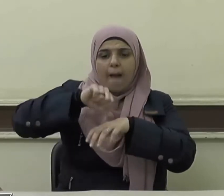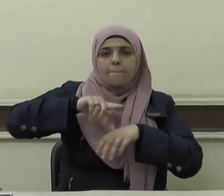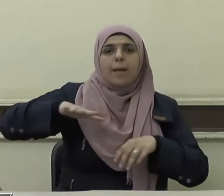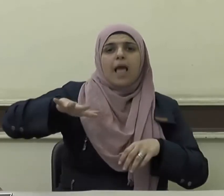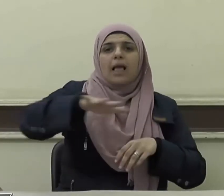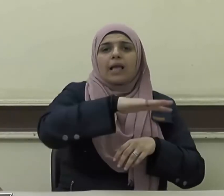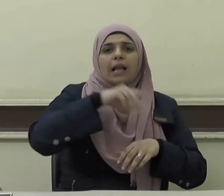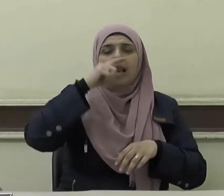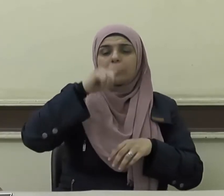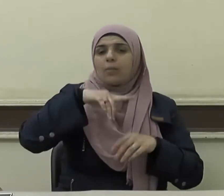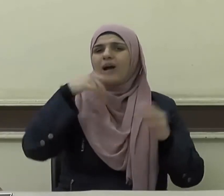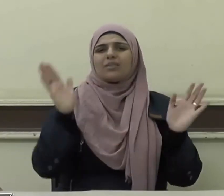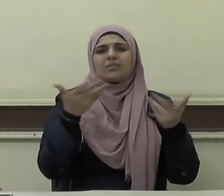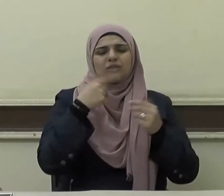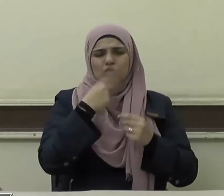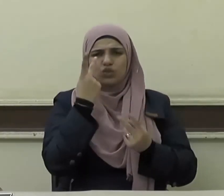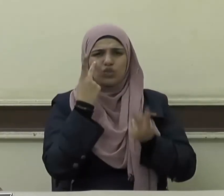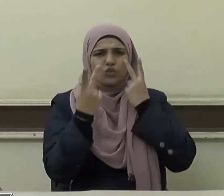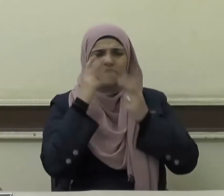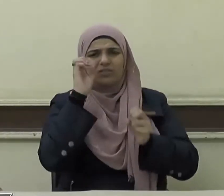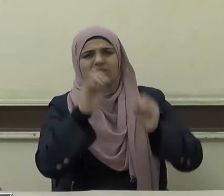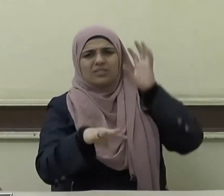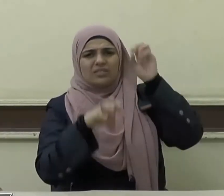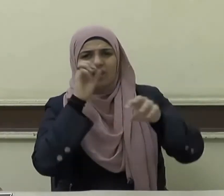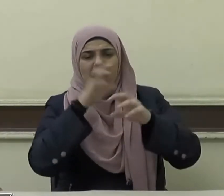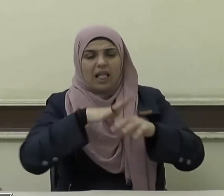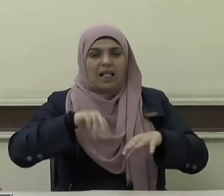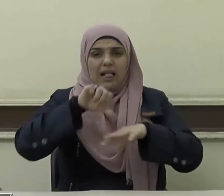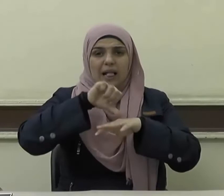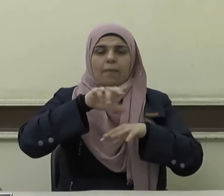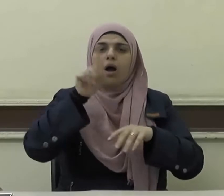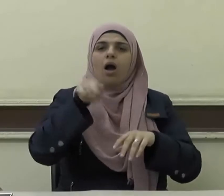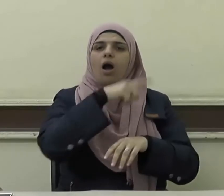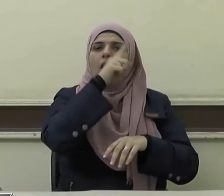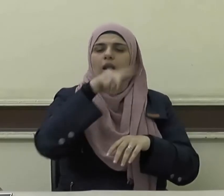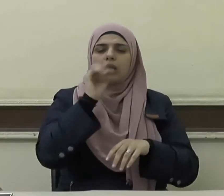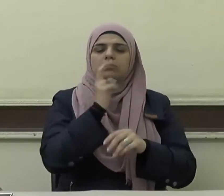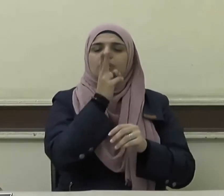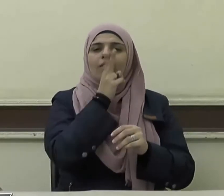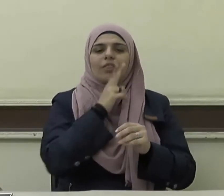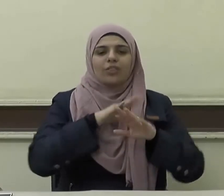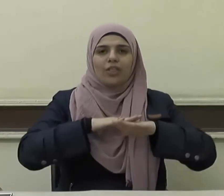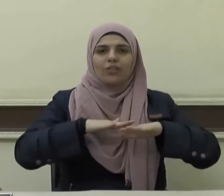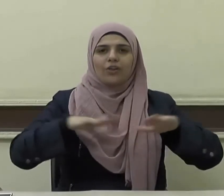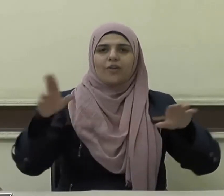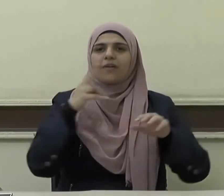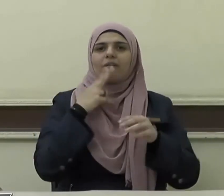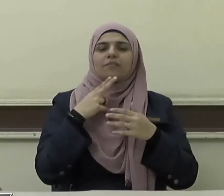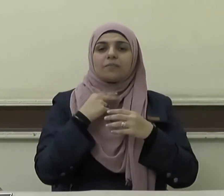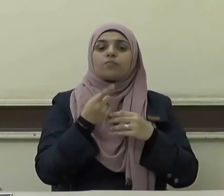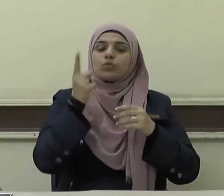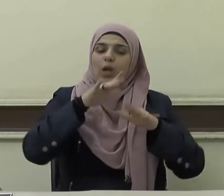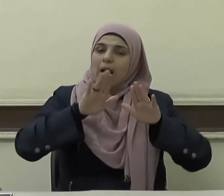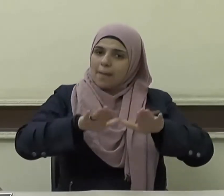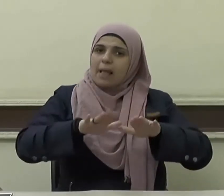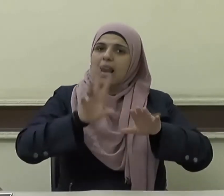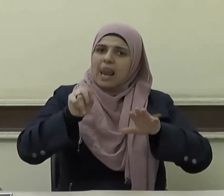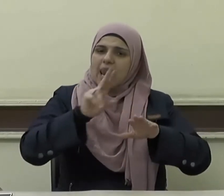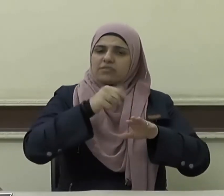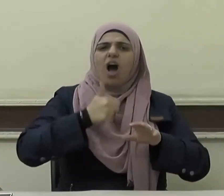عليها وعدم الظهور فيها بما لا يليق وتركها